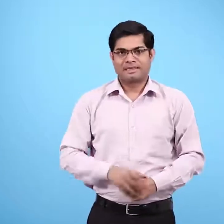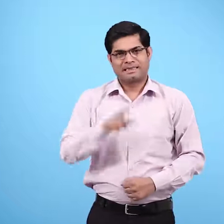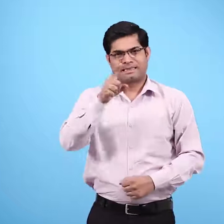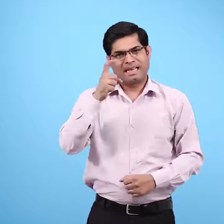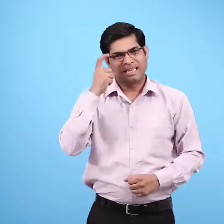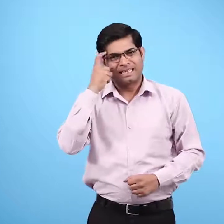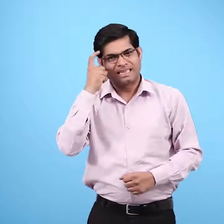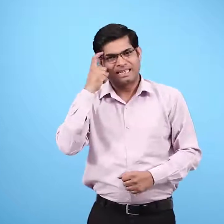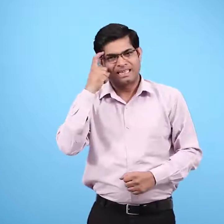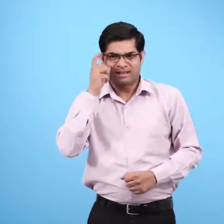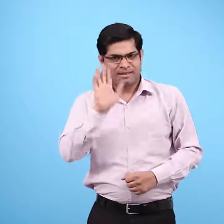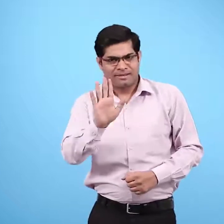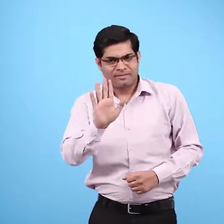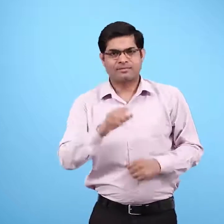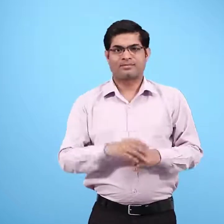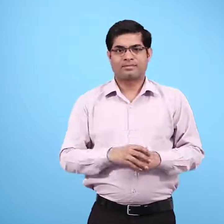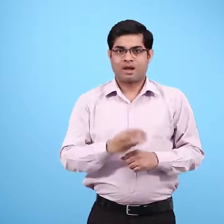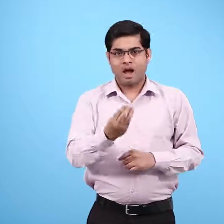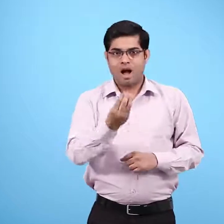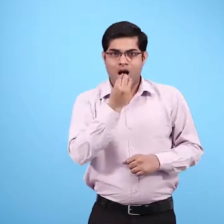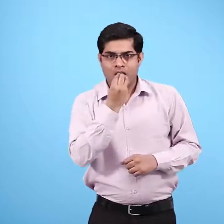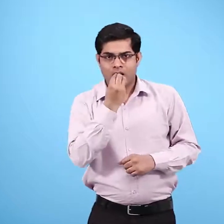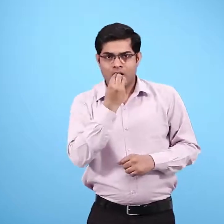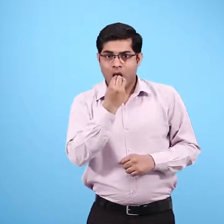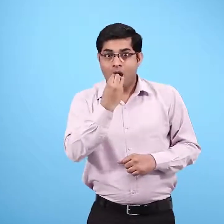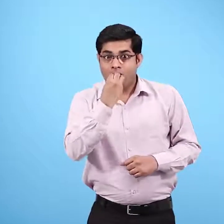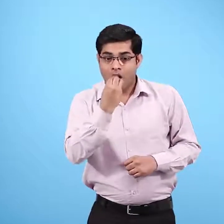तुम्हें क्या लगता है? शरीर में खाना कहां कहां जाता होगा?